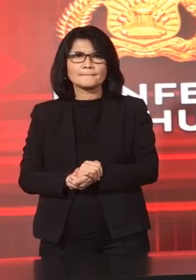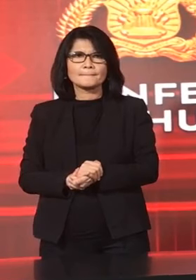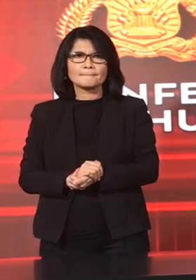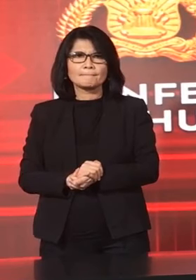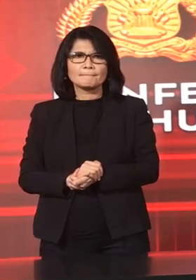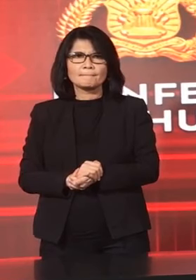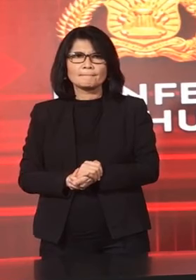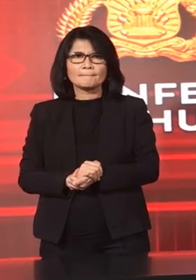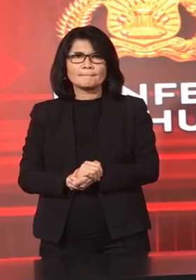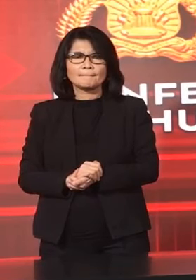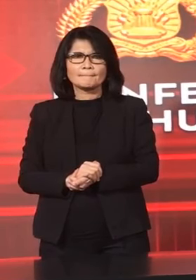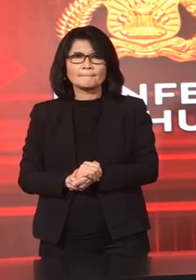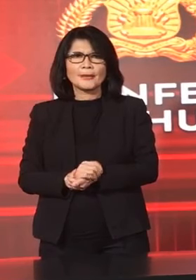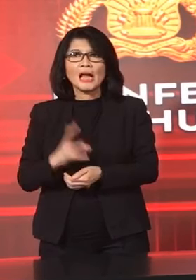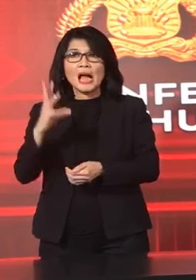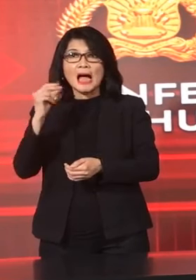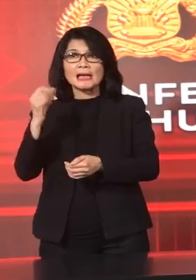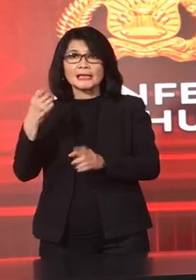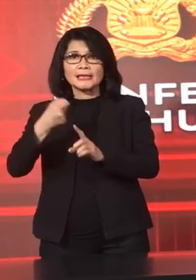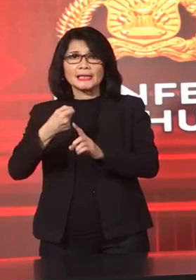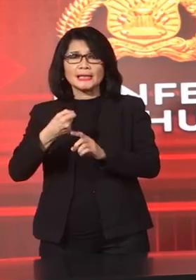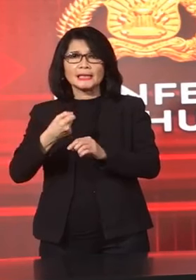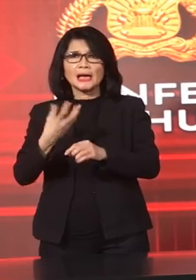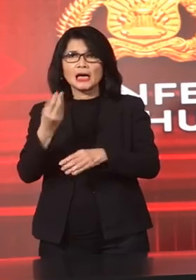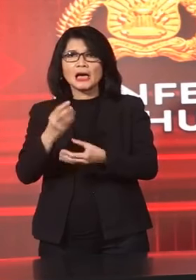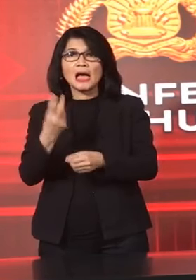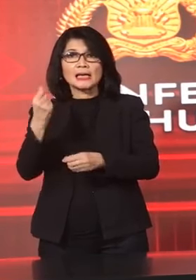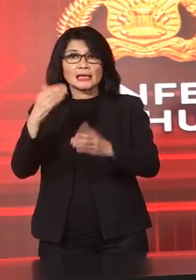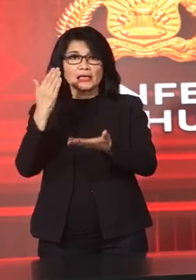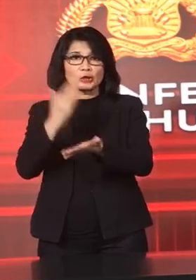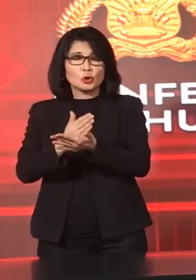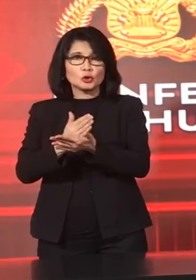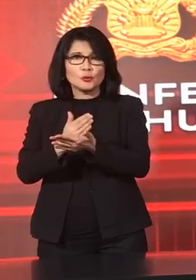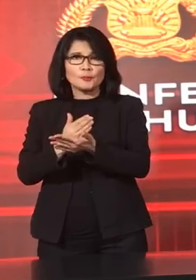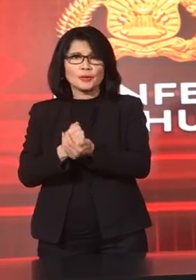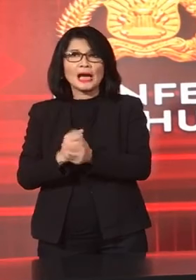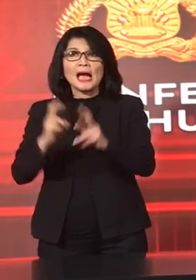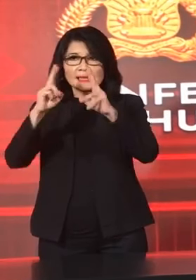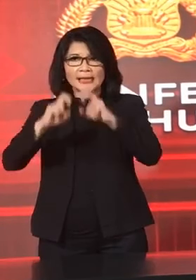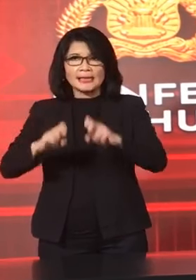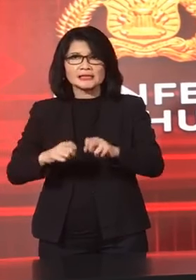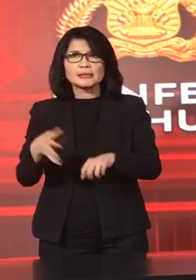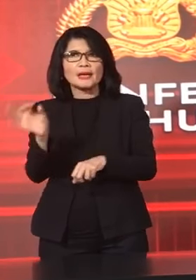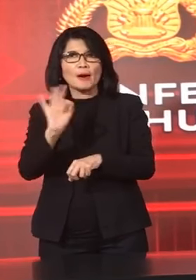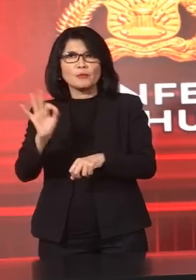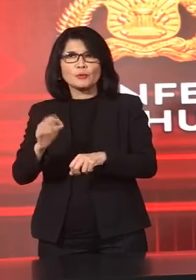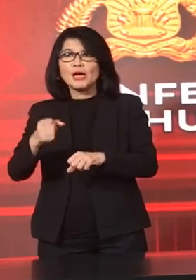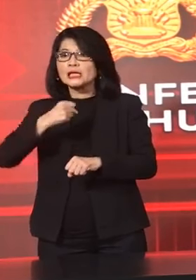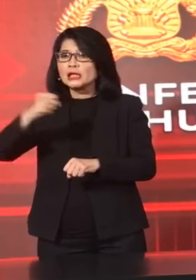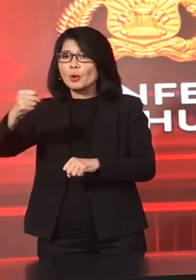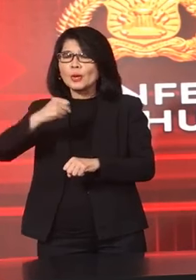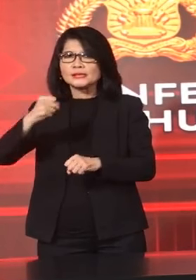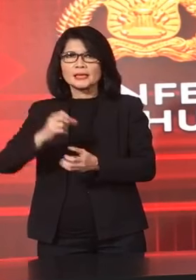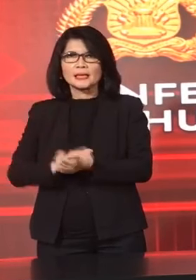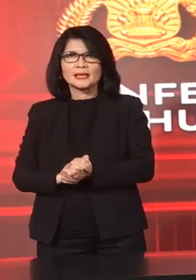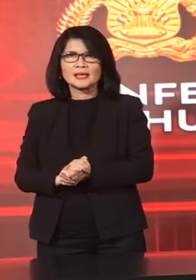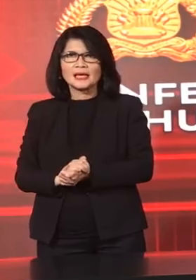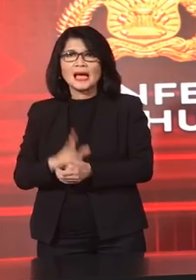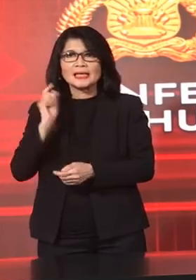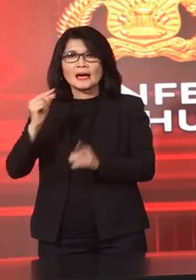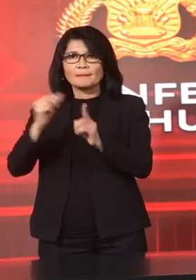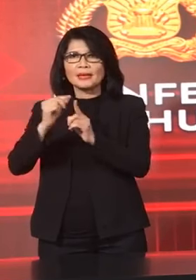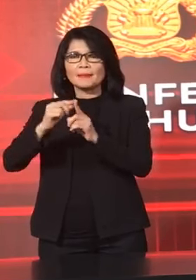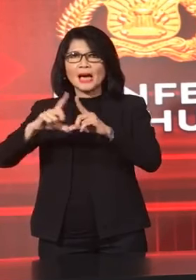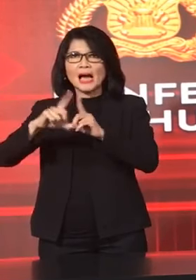rekeningnya Diblokir Kalau di PPATK Cuma dianalisis Keuangan Tapi tidak dilakukan Misalnya wawancara Mendalap Terkait dengan Yang terkait dengan